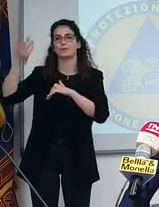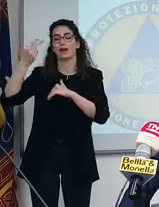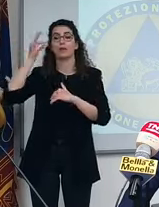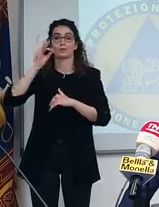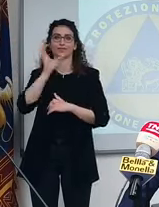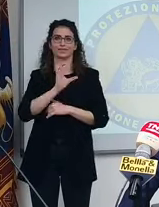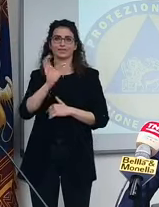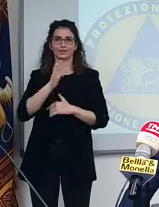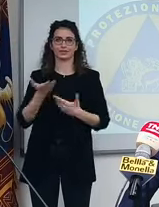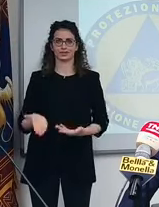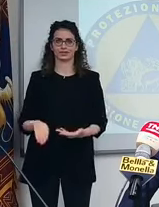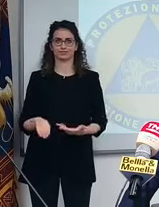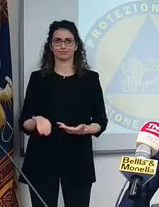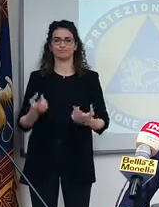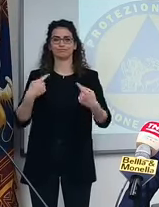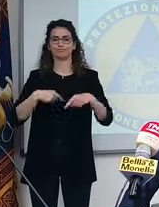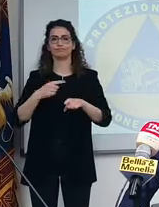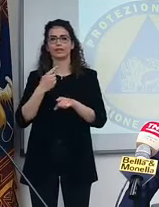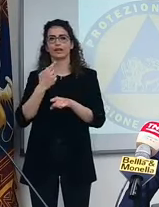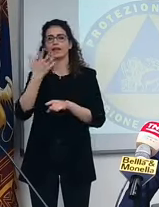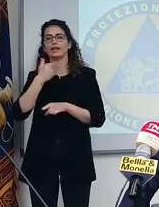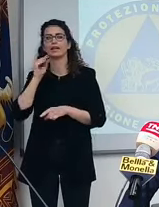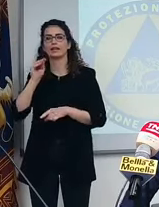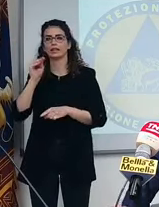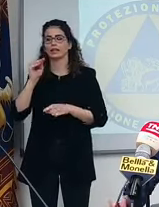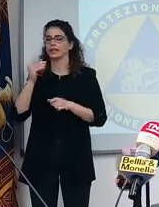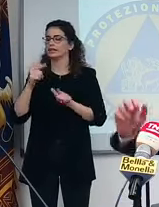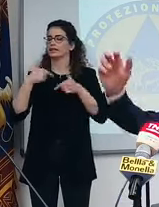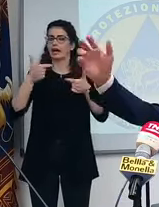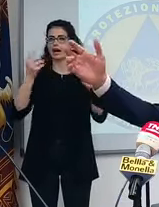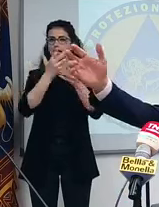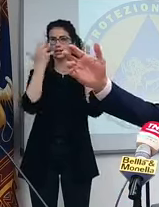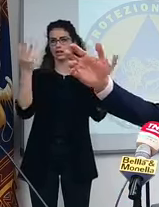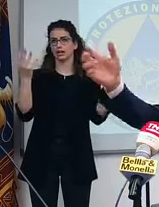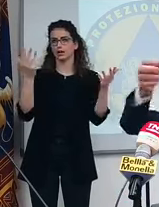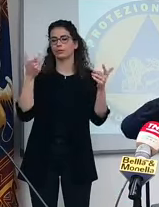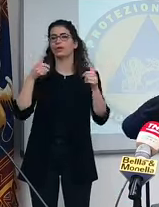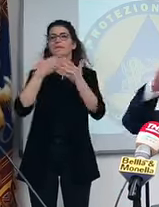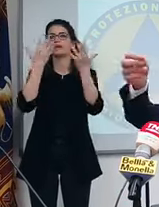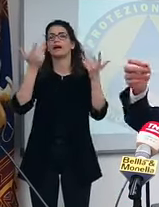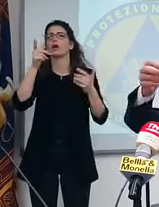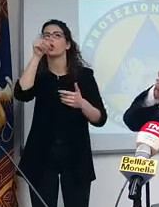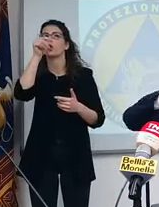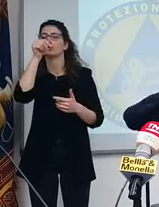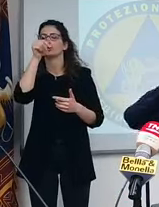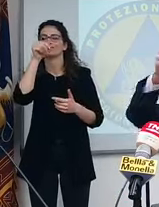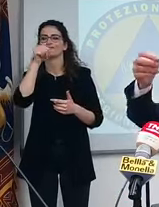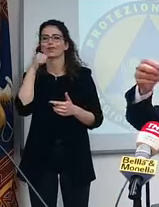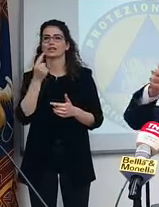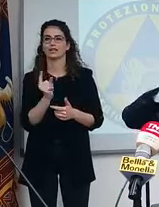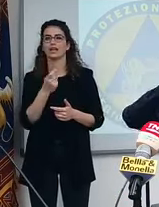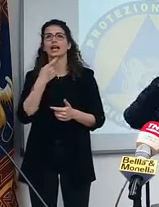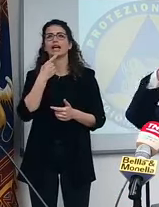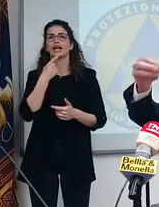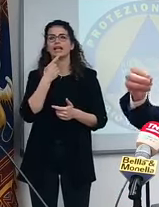quindi noi dobbiamo chiedere che si faccia chiarezza su questo. Perché è inutile farla a luglio. Chi compra i viaggi, chi compra le crociere, chi viene